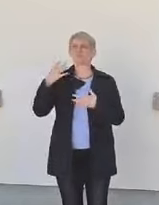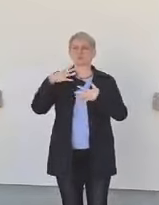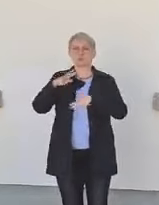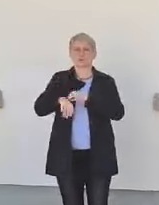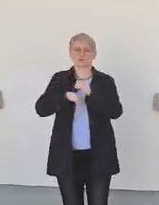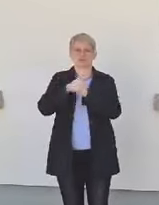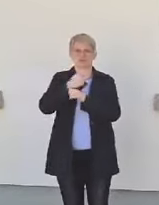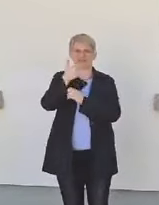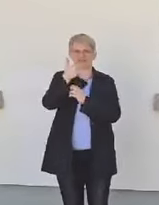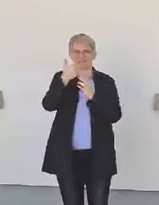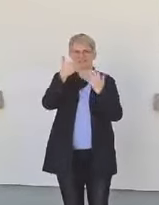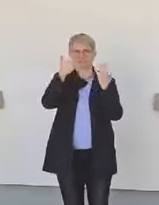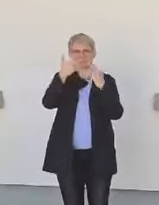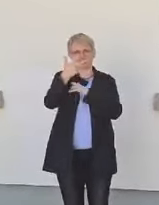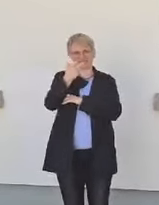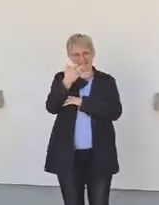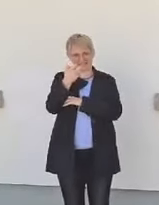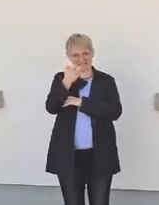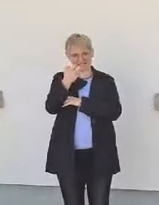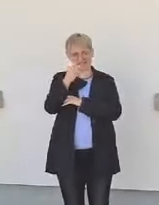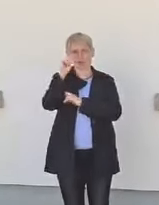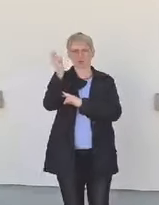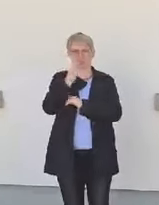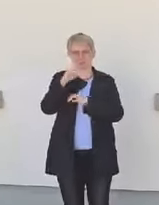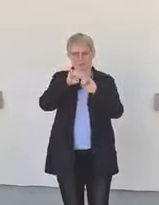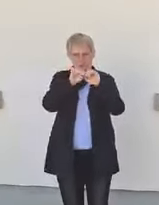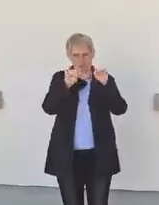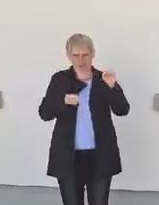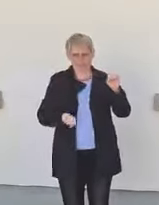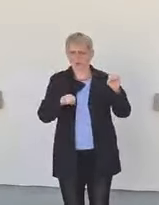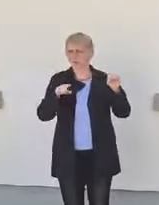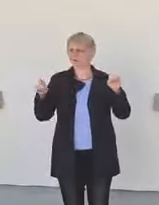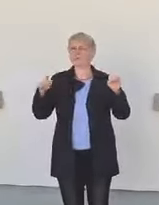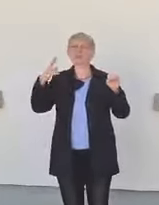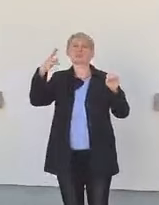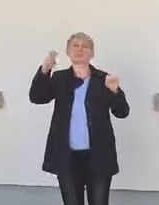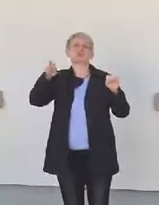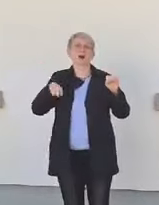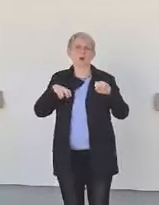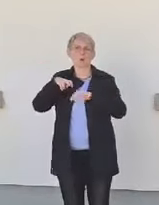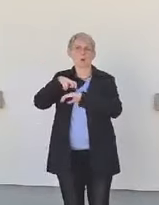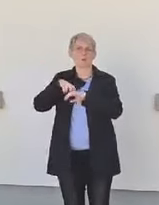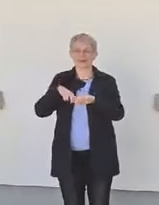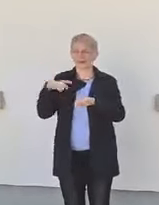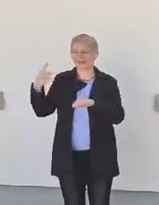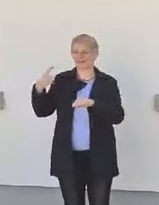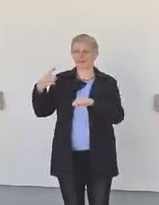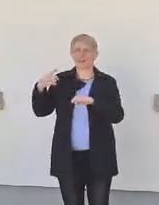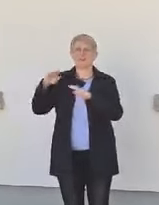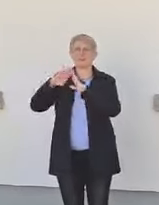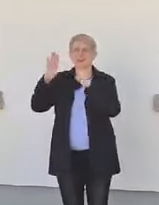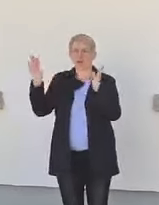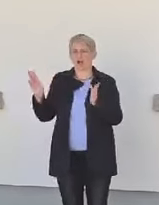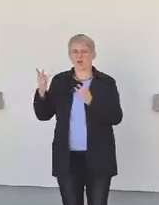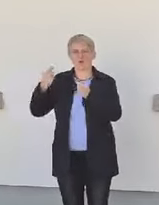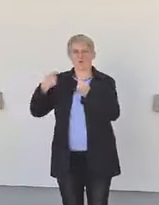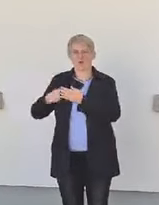Studium unterbrochen, um bei der Straubinger Handelskette beim Kaufhaus Sallinger als